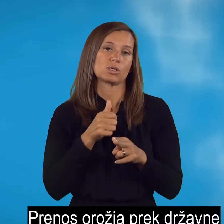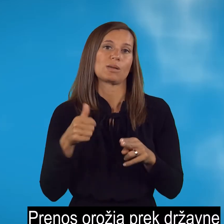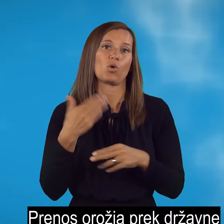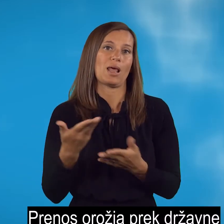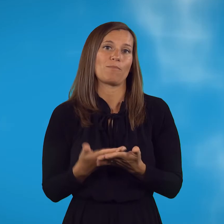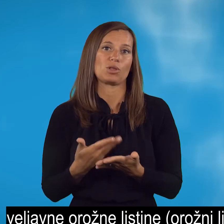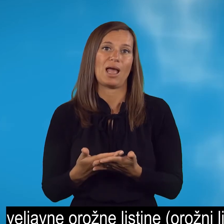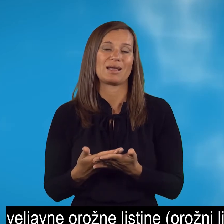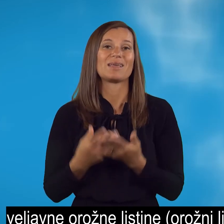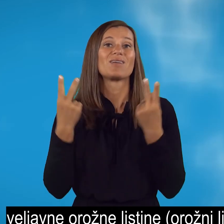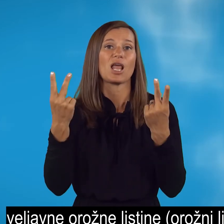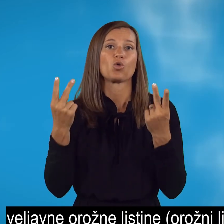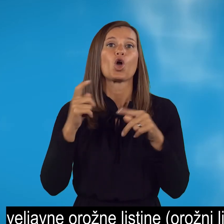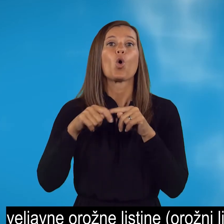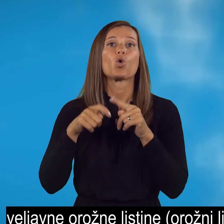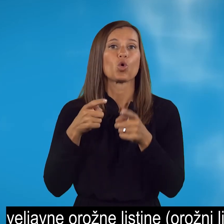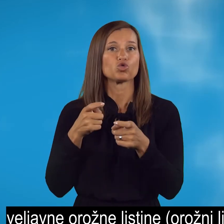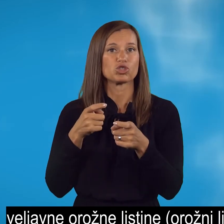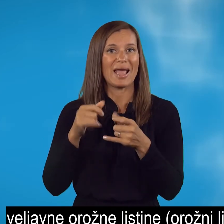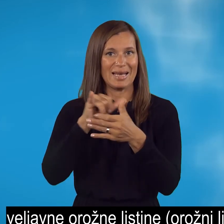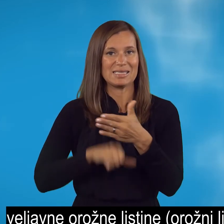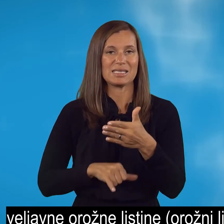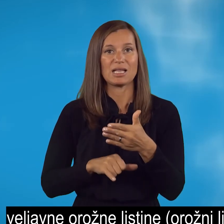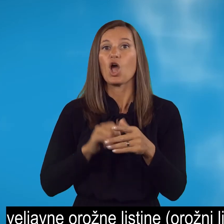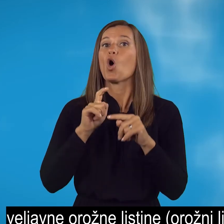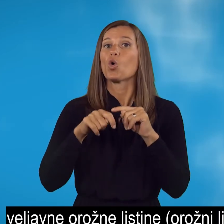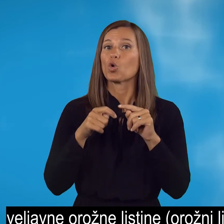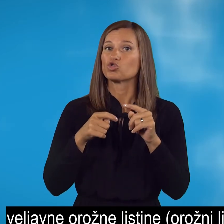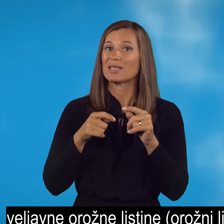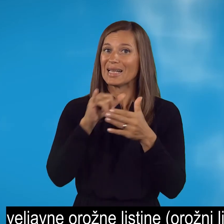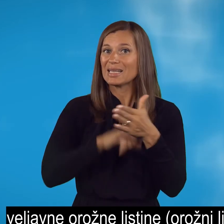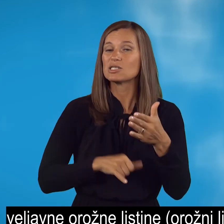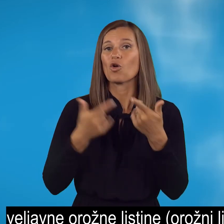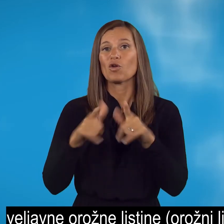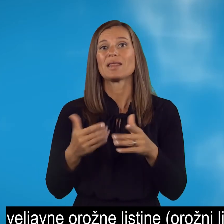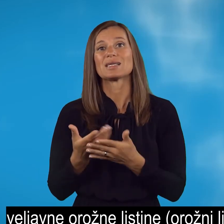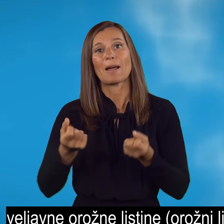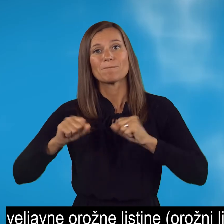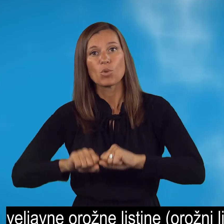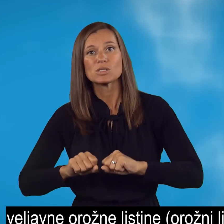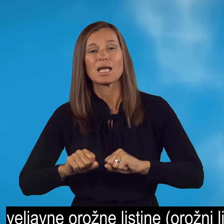podlagi veljavne orožne listine, orožni list, dovoljenje za posest in tako dalje.